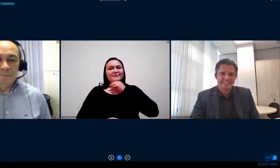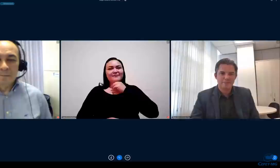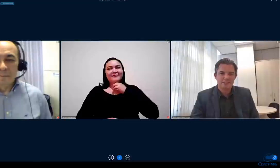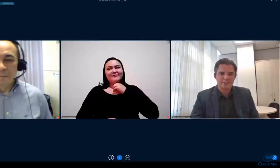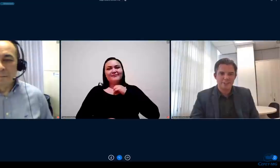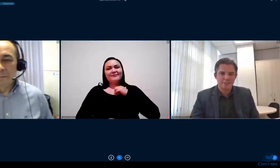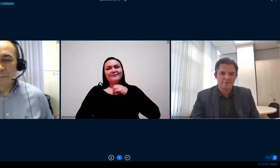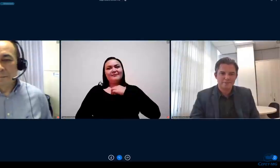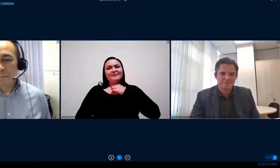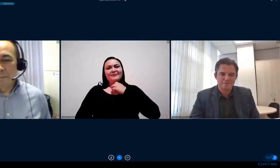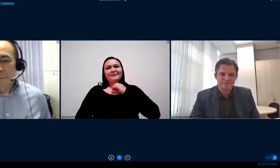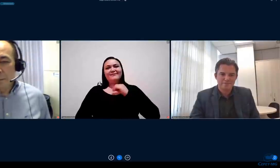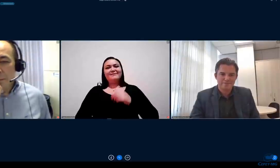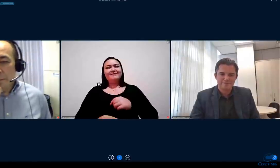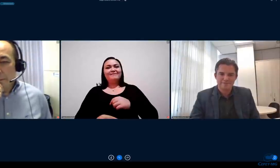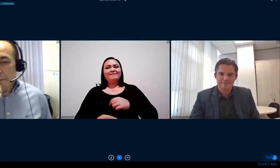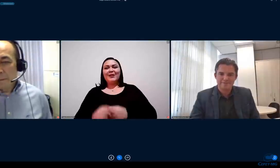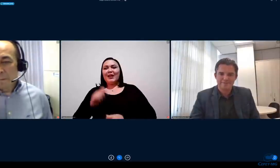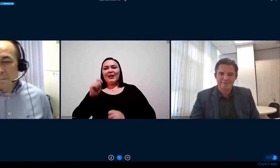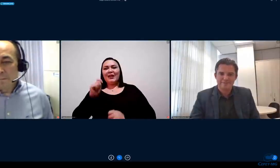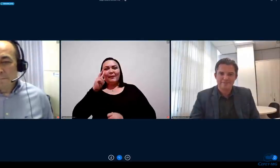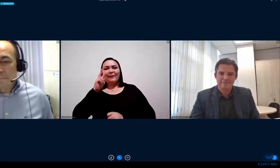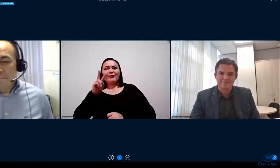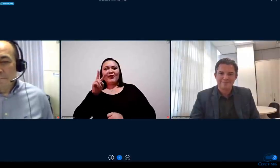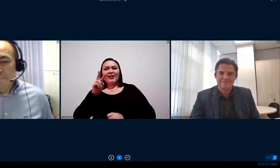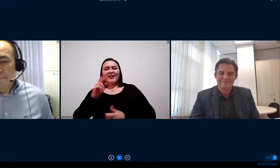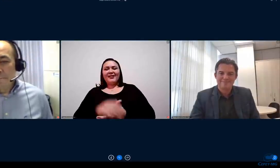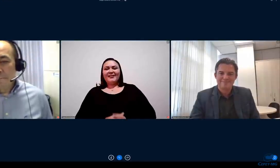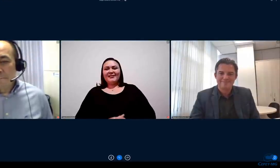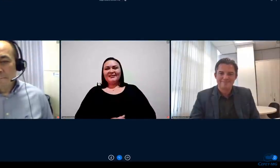estamos sem seu vídeo perdão